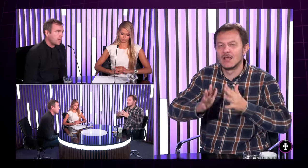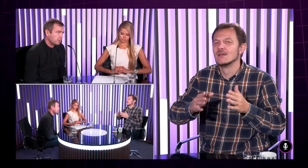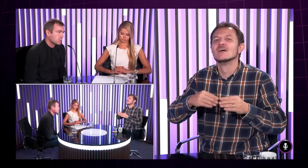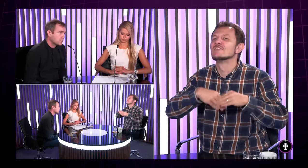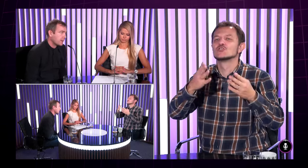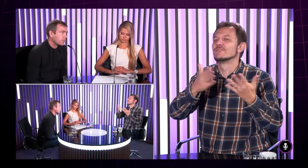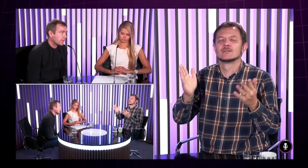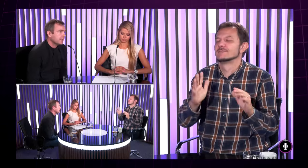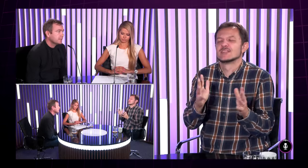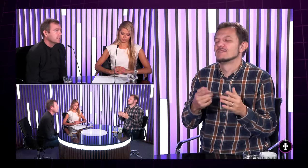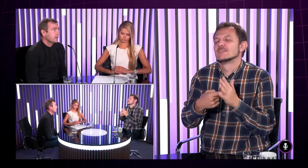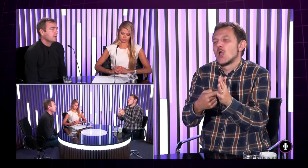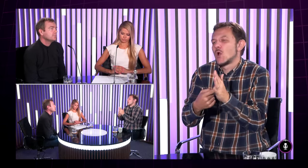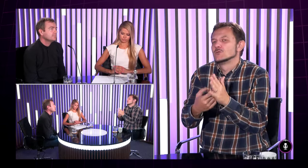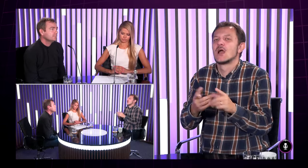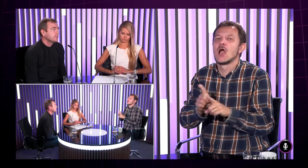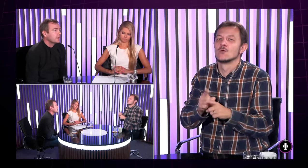próza alebo s rozprávkami